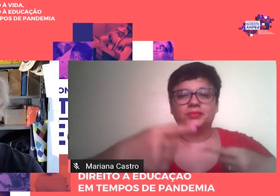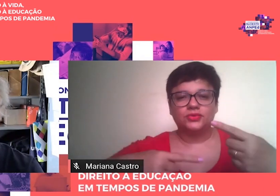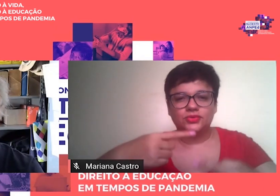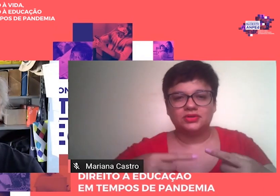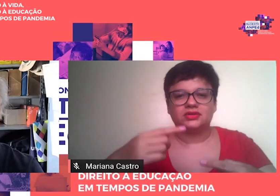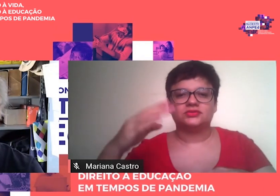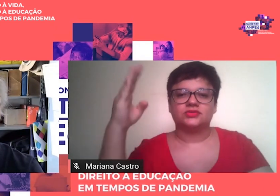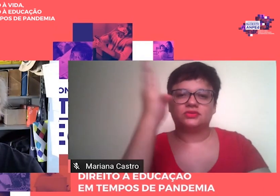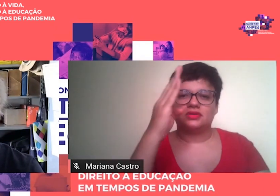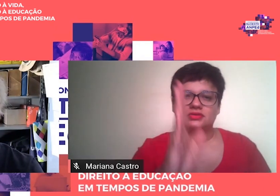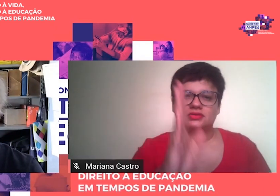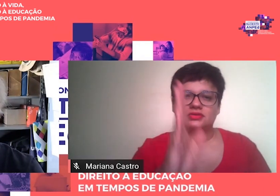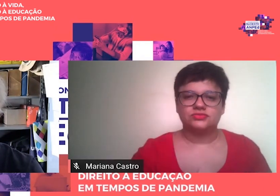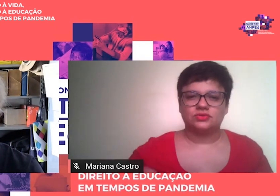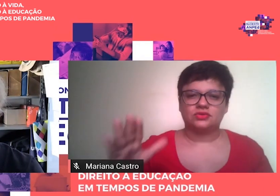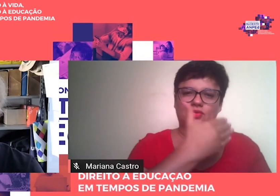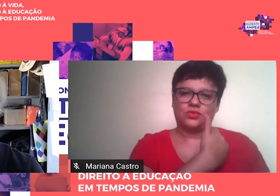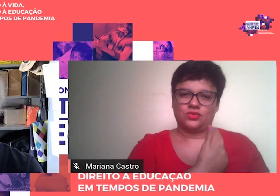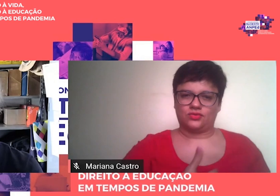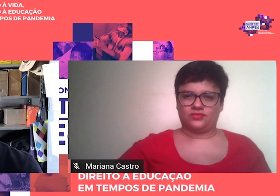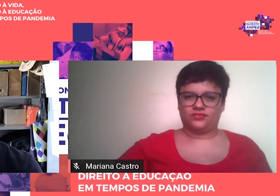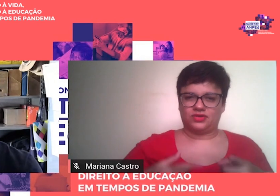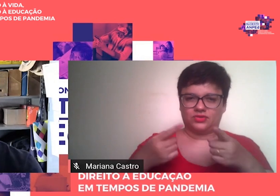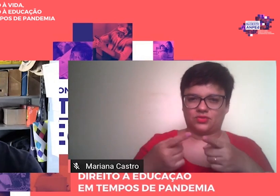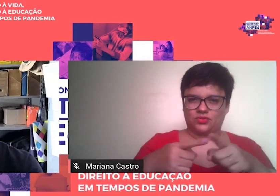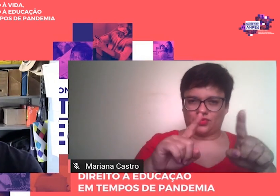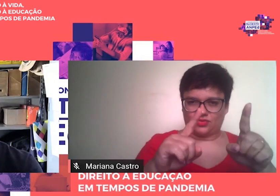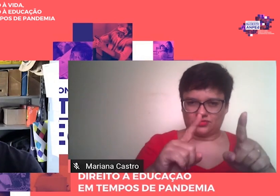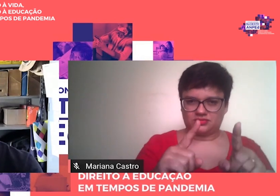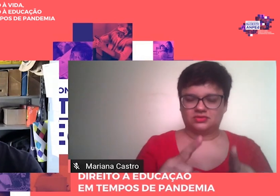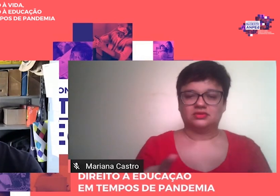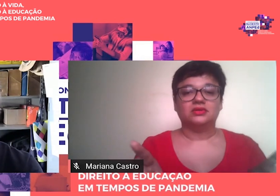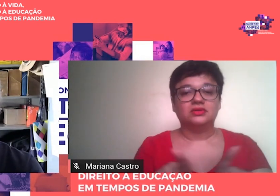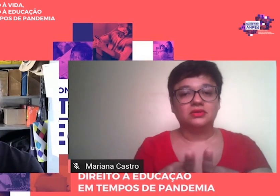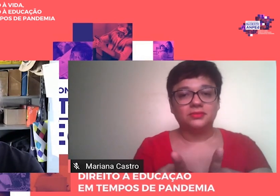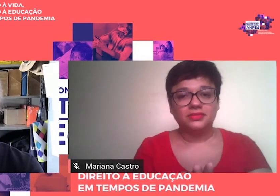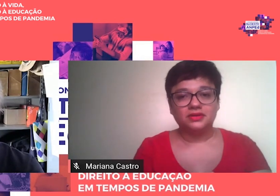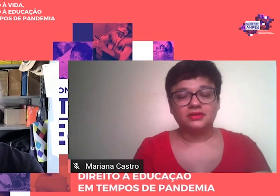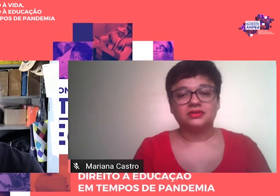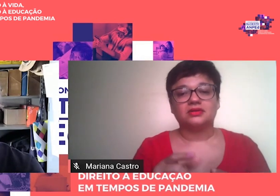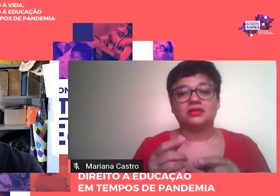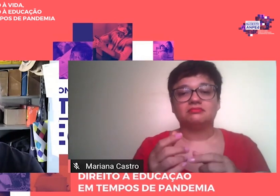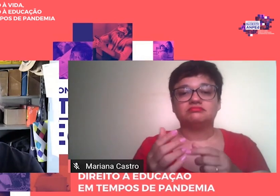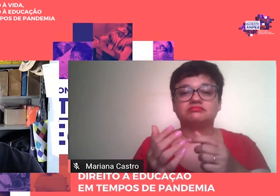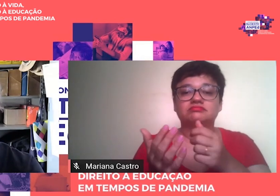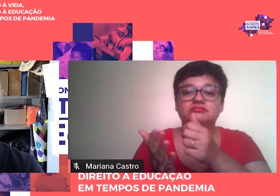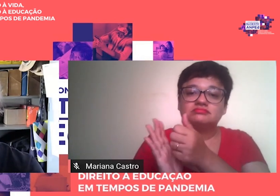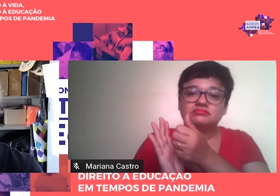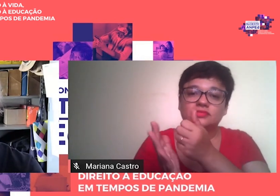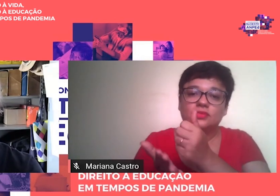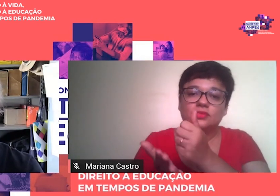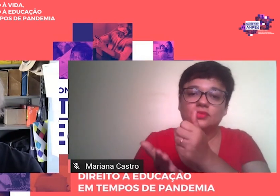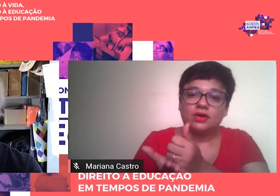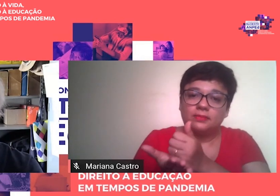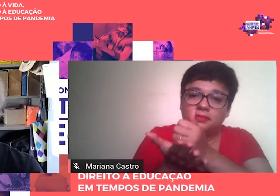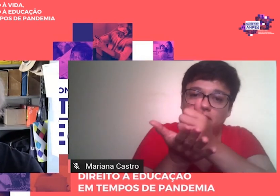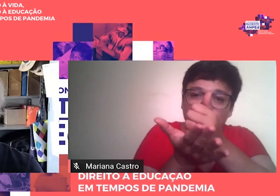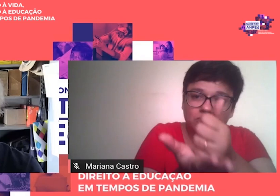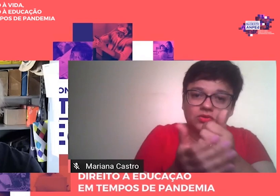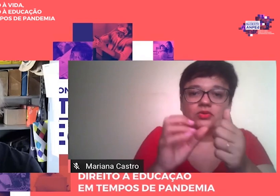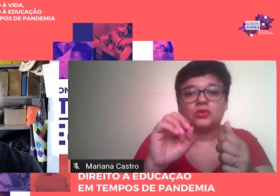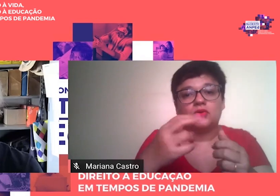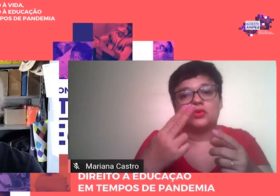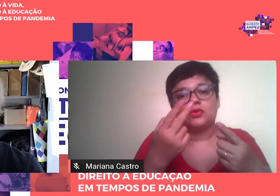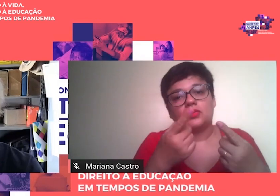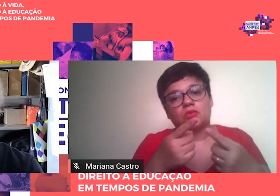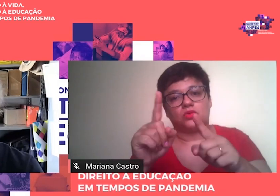governos de oposição, tanto no apoio quanto na rejeição a eles. Contudo,